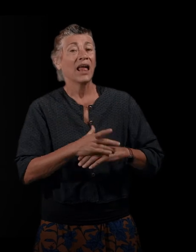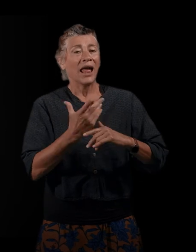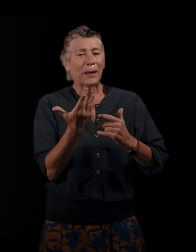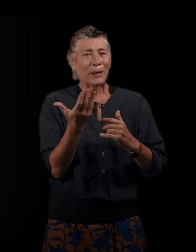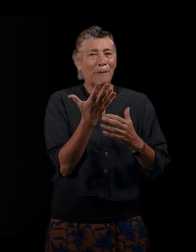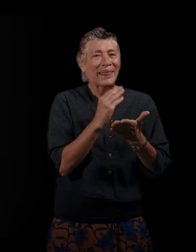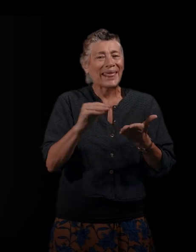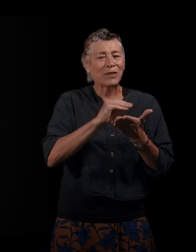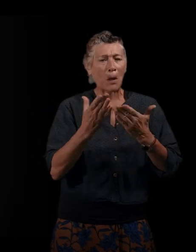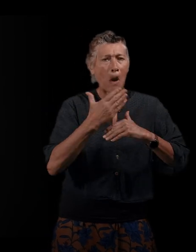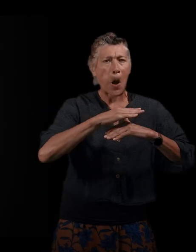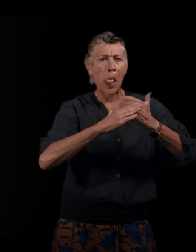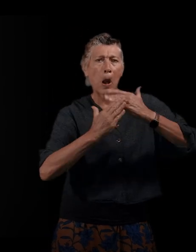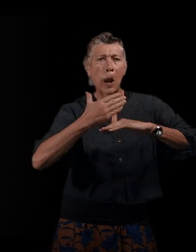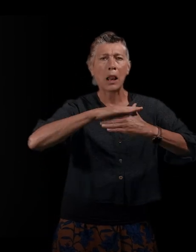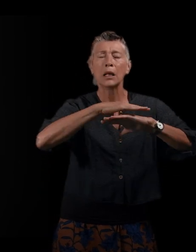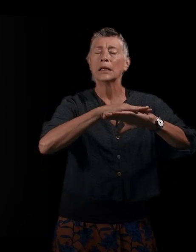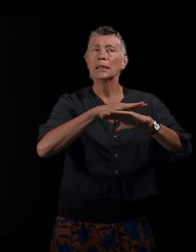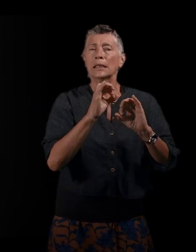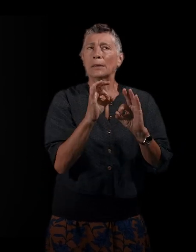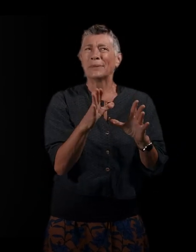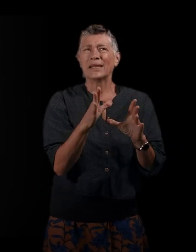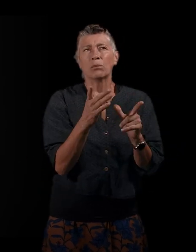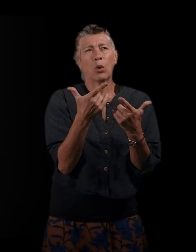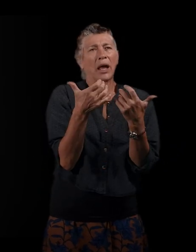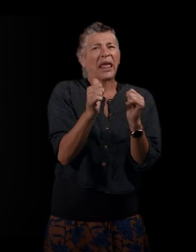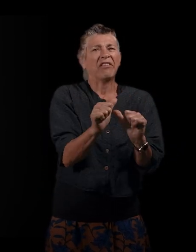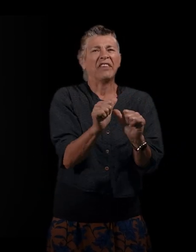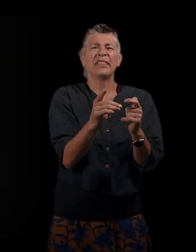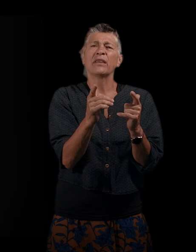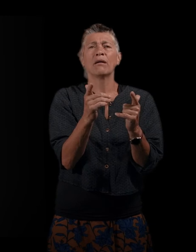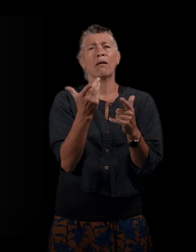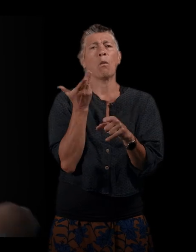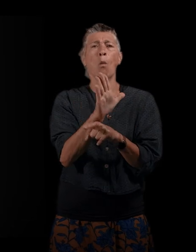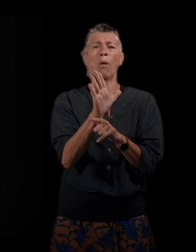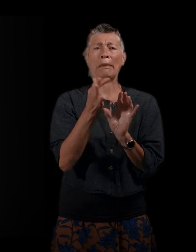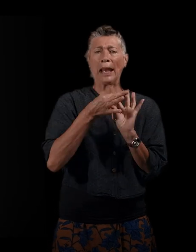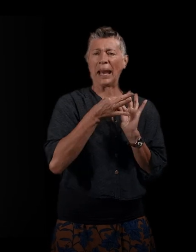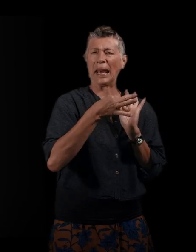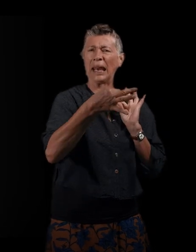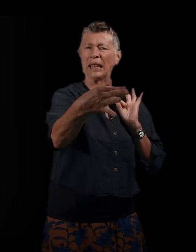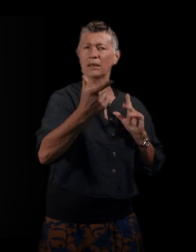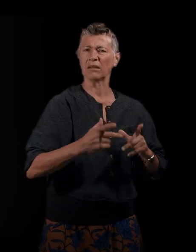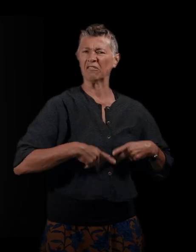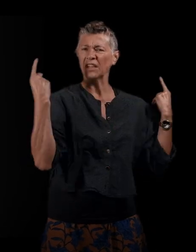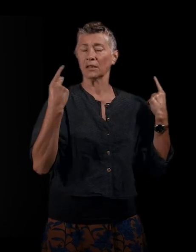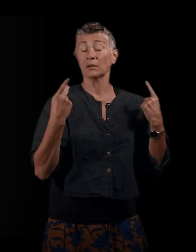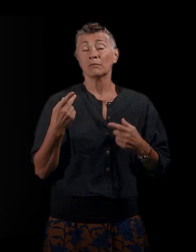combattre les faux effets d'une linéarité du récit ? Mais je pense que, si vous voulez, la linéarité, ça n